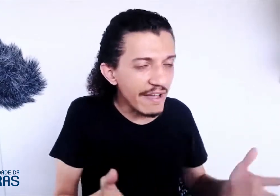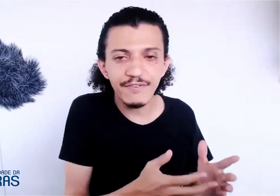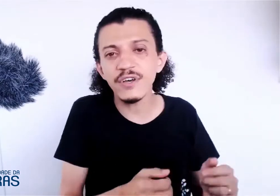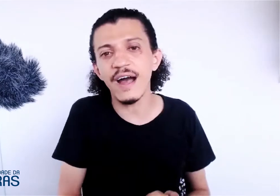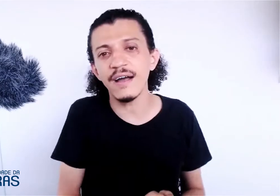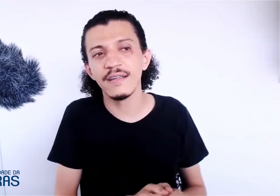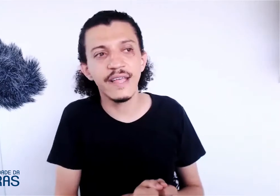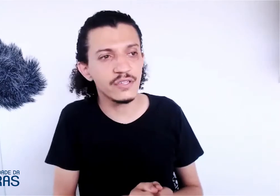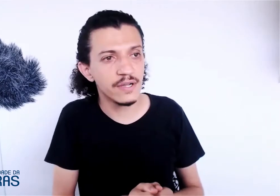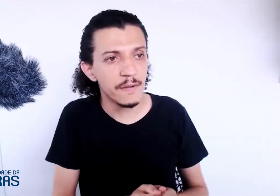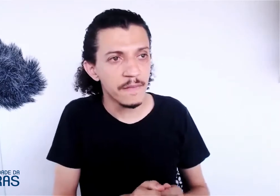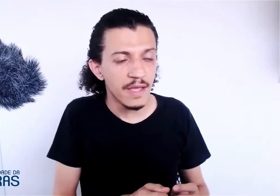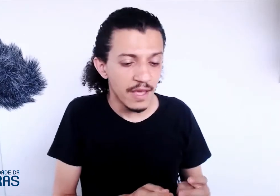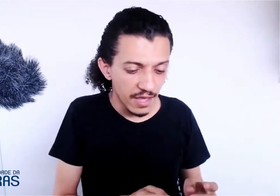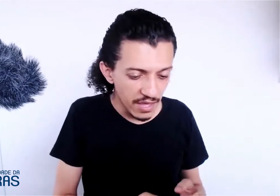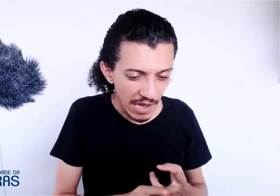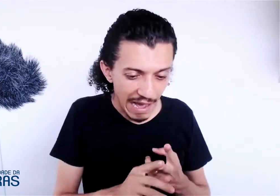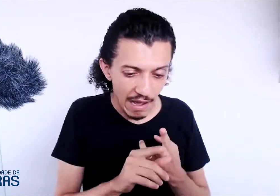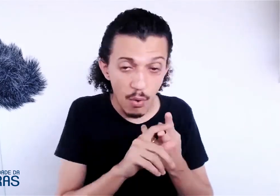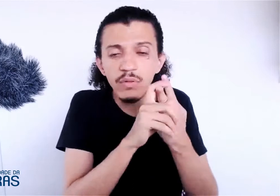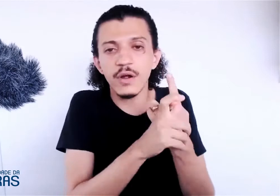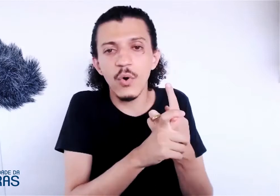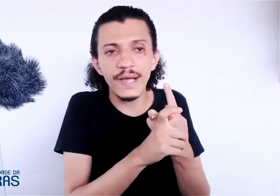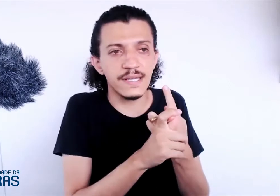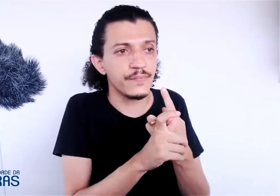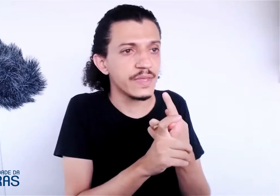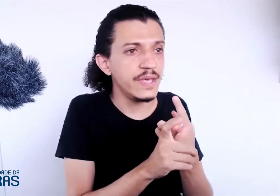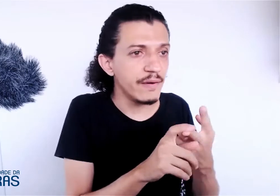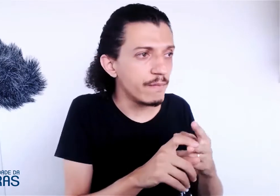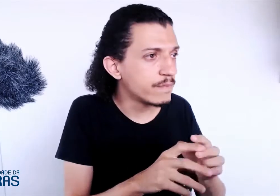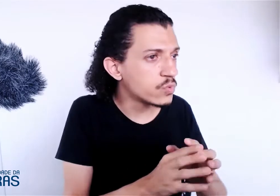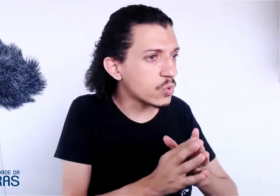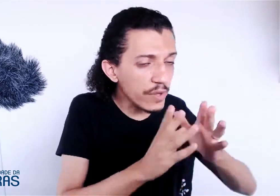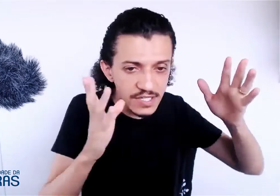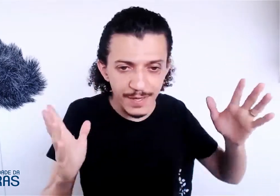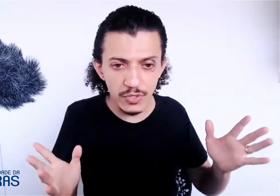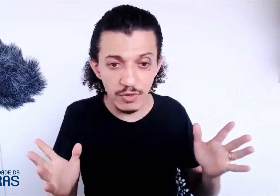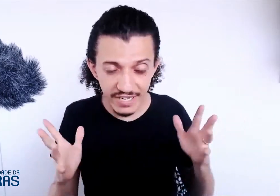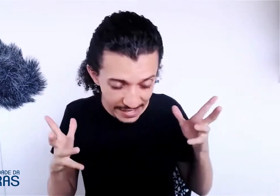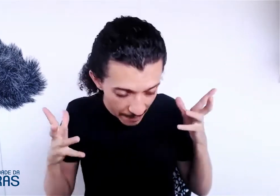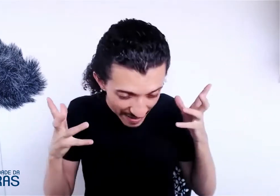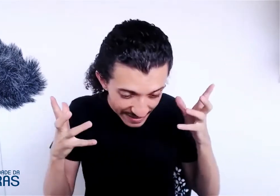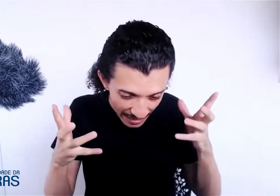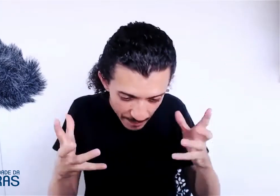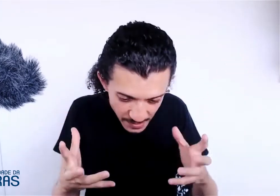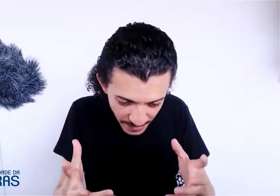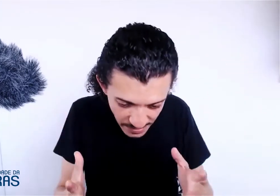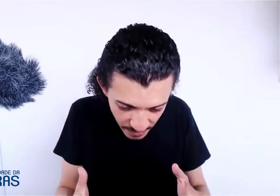vai funcionar, entende? E a outra coisa que todas as pessoas ouvintes que querem aprender a Libras precisam